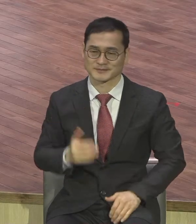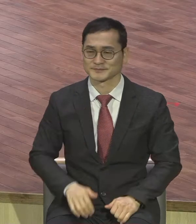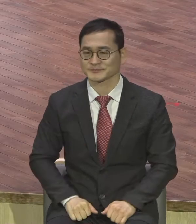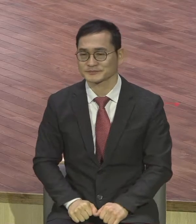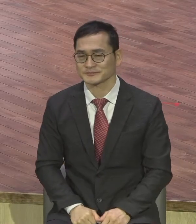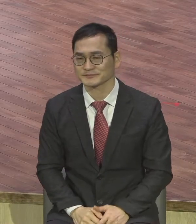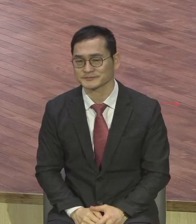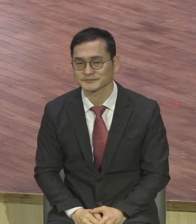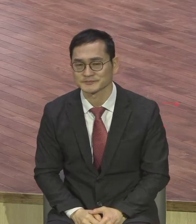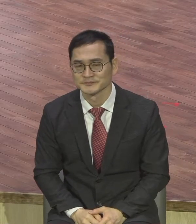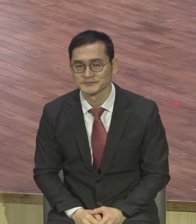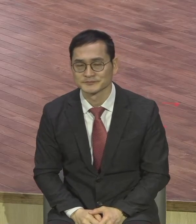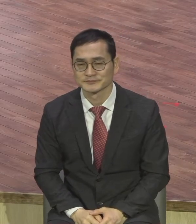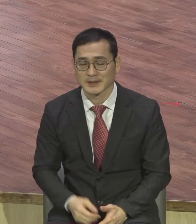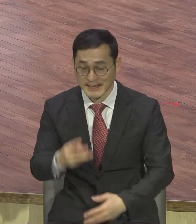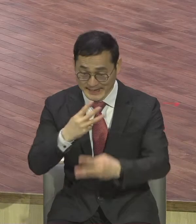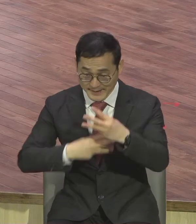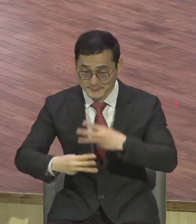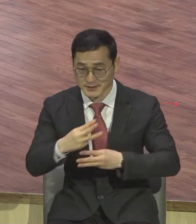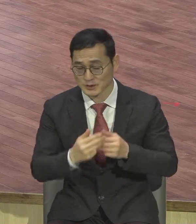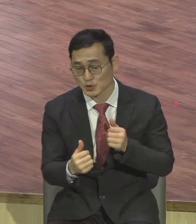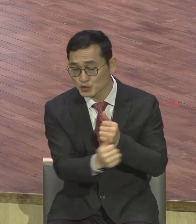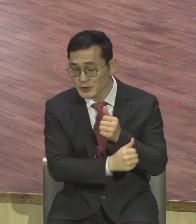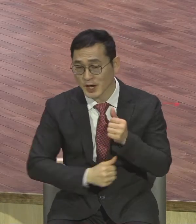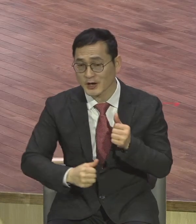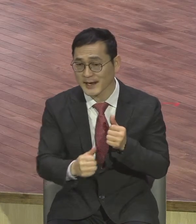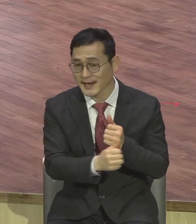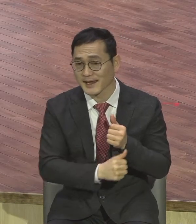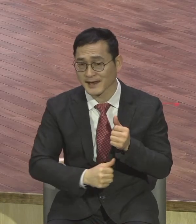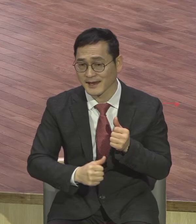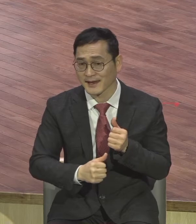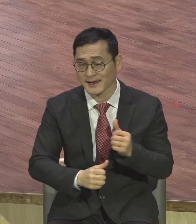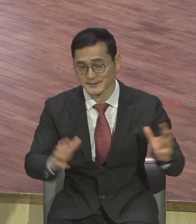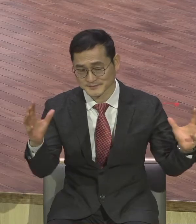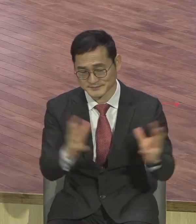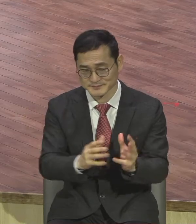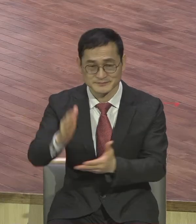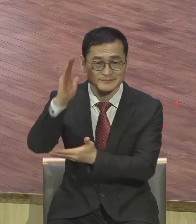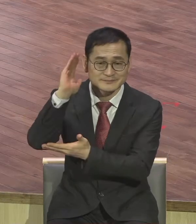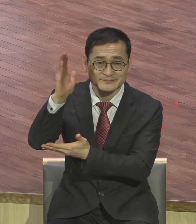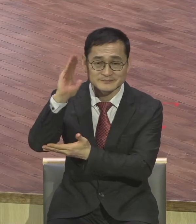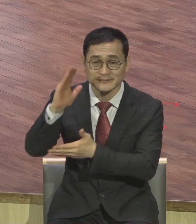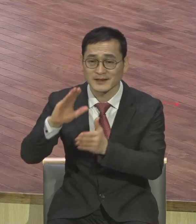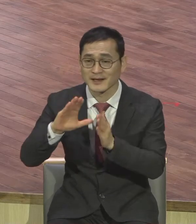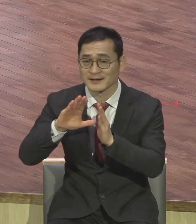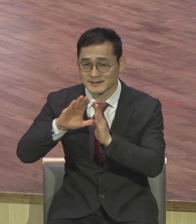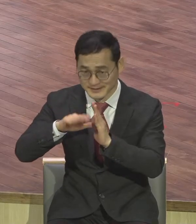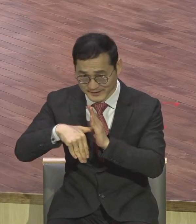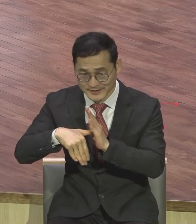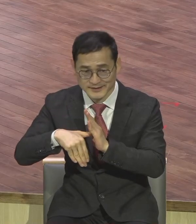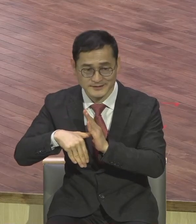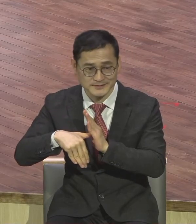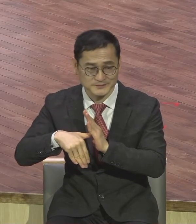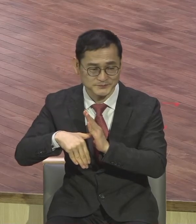위원회 교사 세미나 때 그렇게 특강을 하면서 강조한 것이 뭐냐